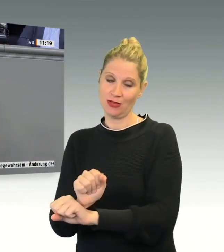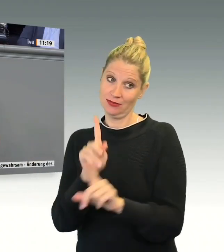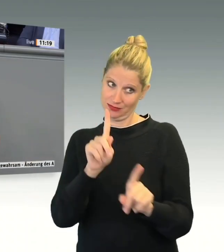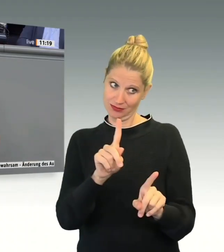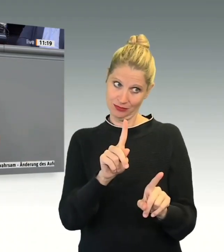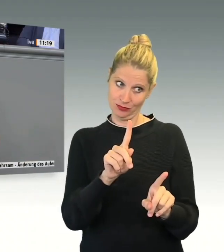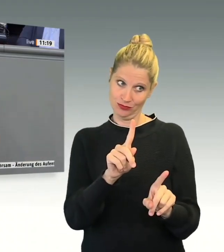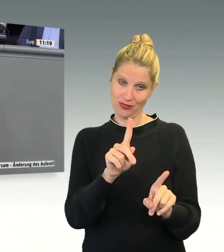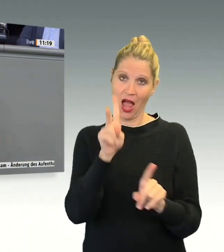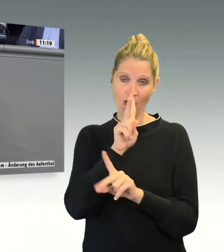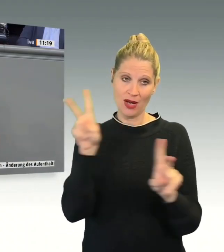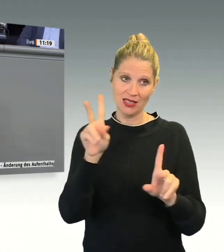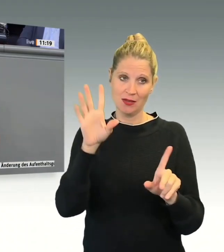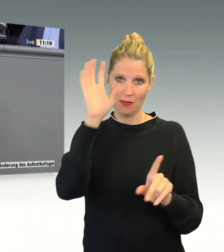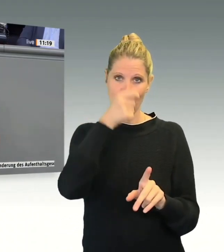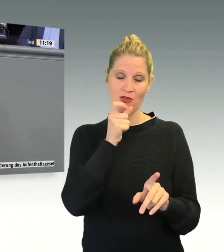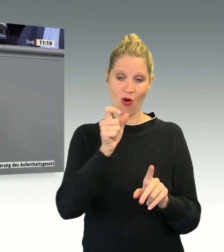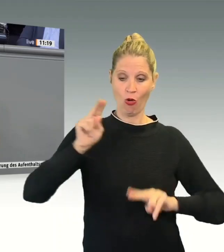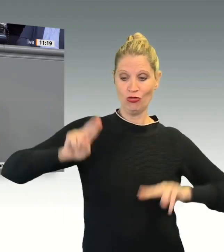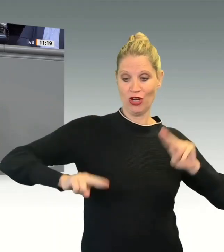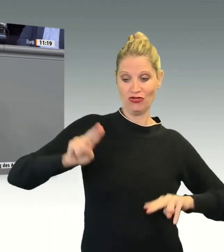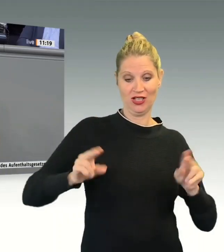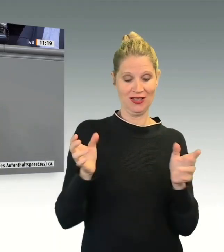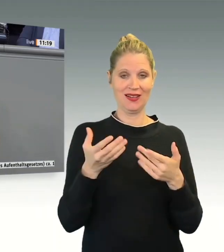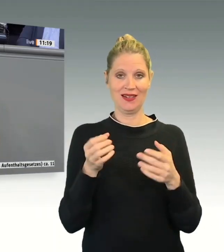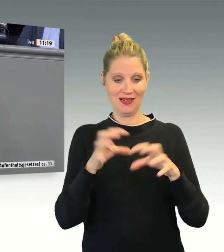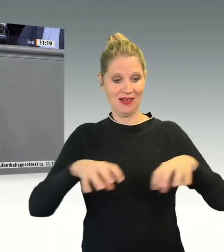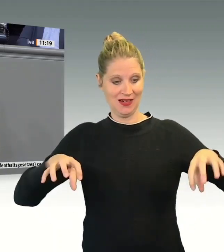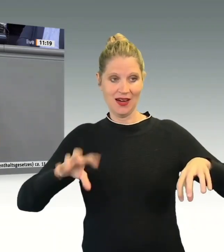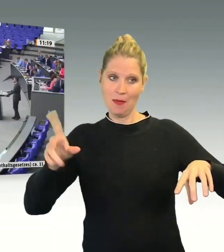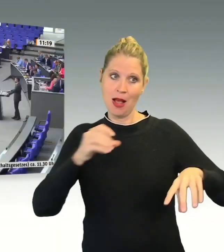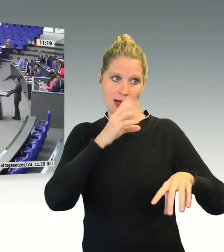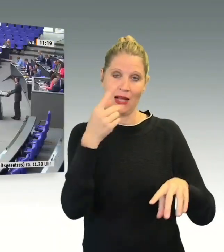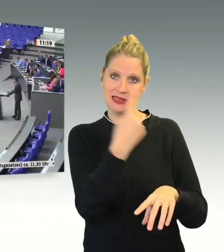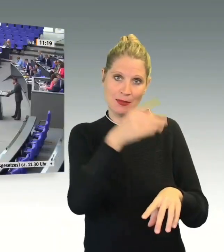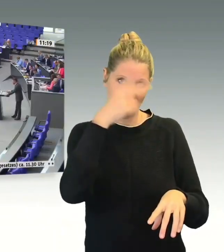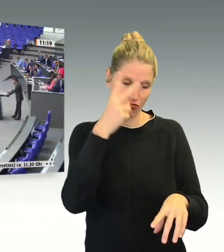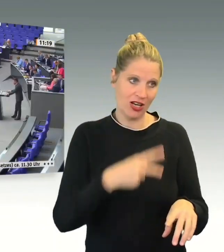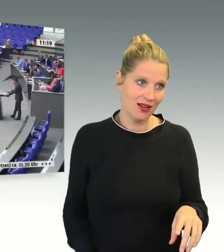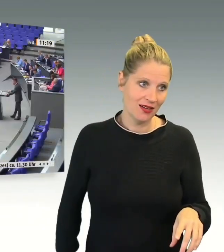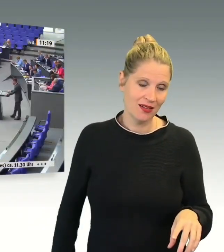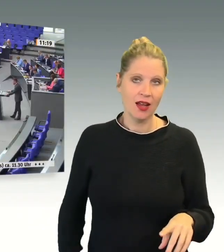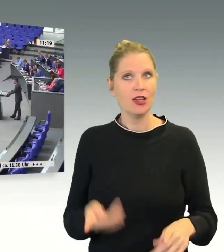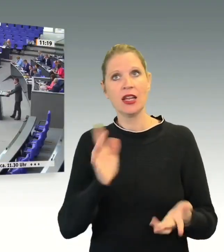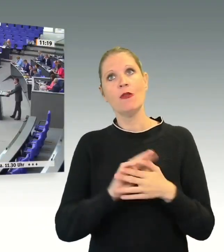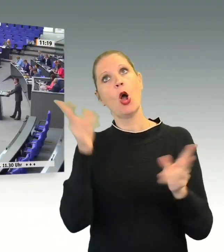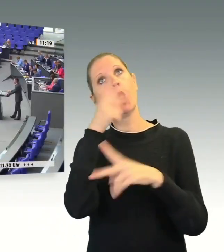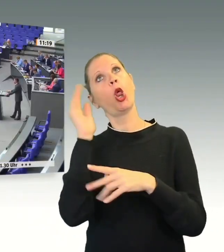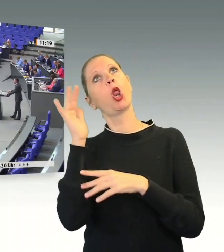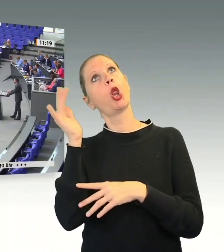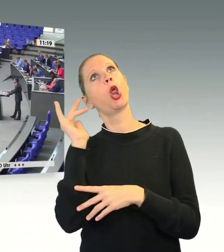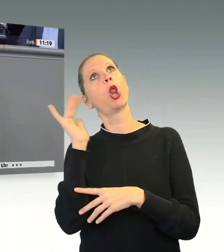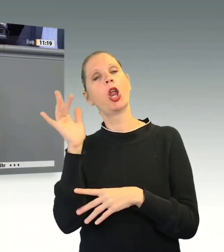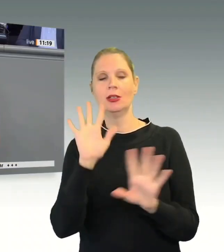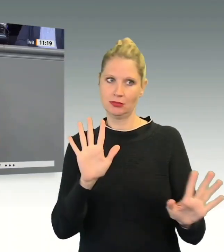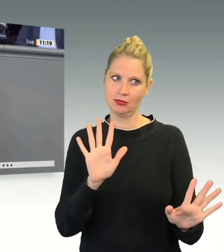Unterschied zwischen Abschiebehaft und Ausreisegewahrsam klarkriegen. Also ganz vorsichtig. Ich glaube, einem so halbgaren Konzept kann man